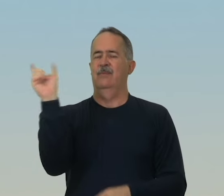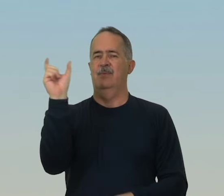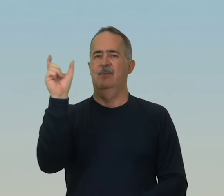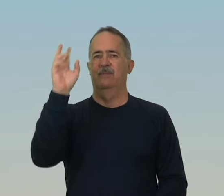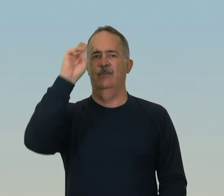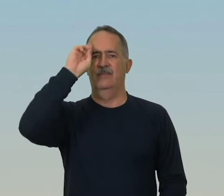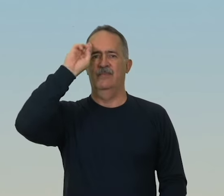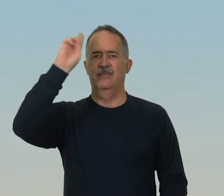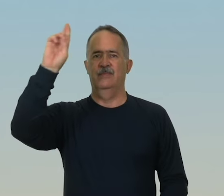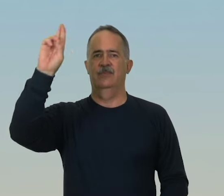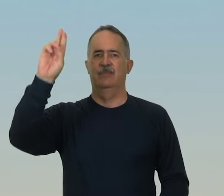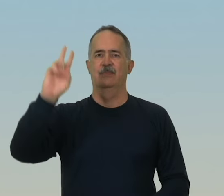Palavra do Senhor.